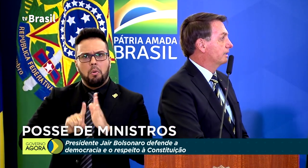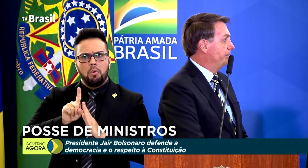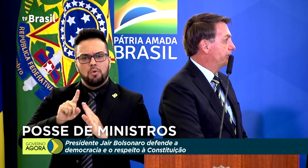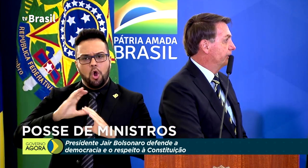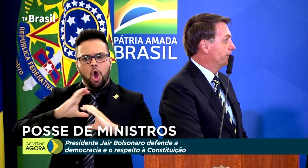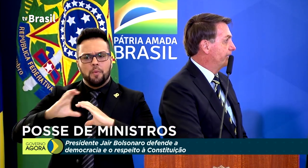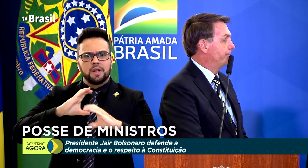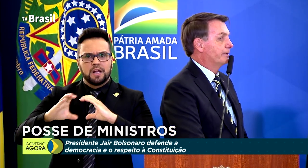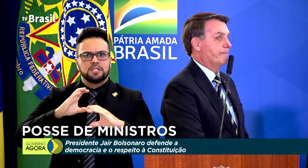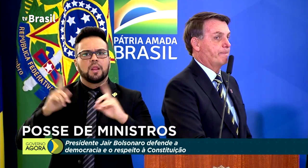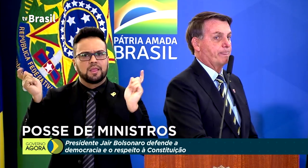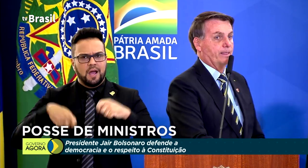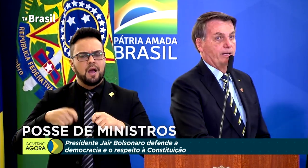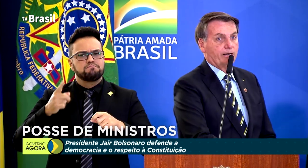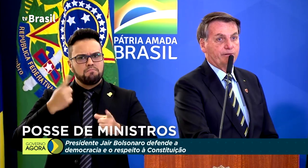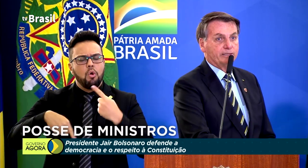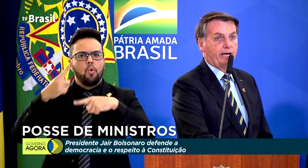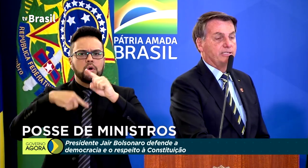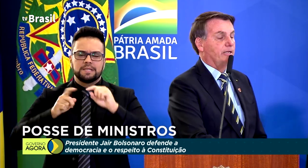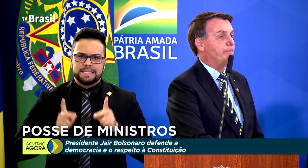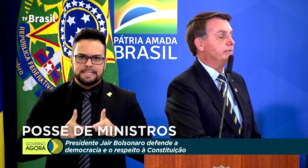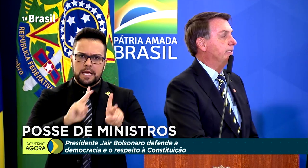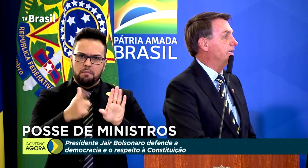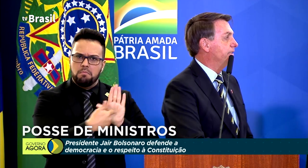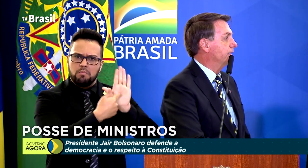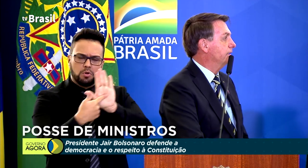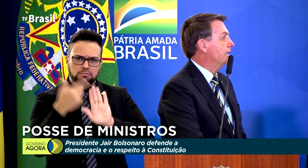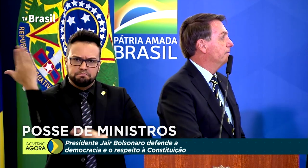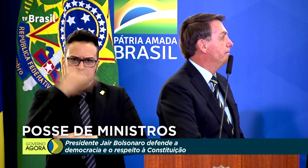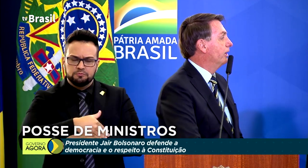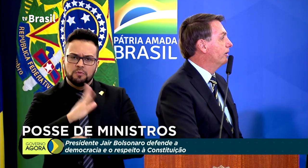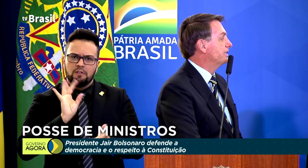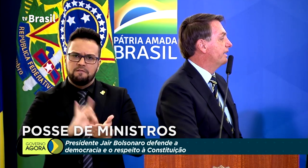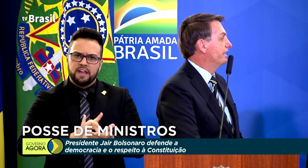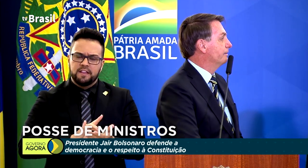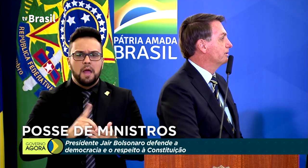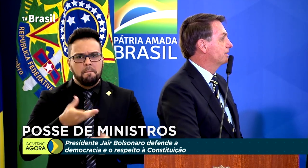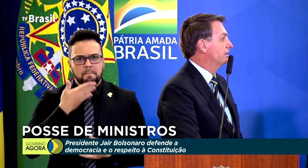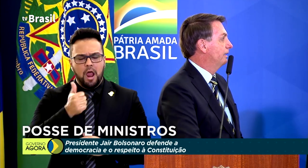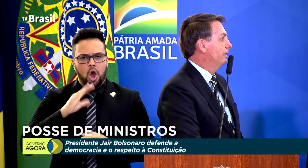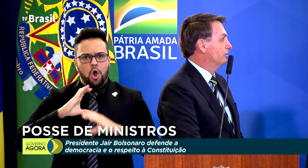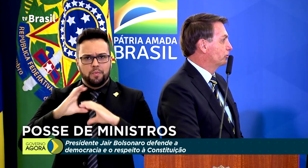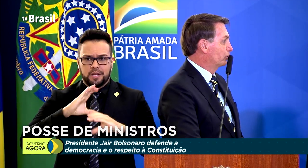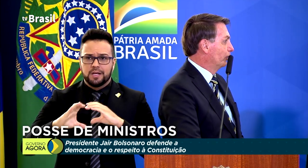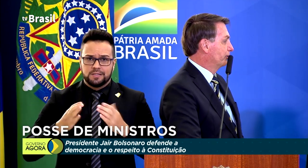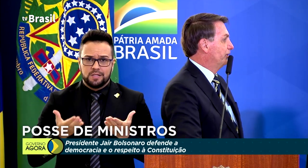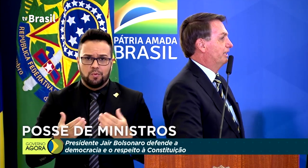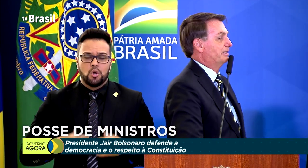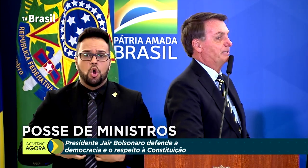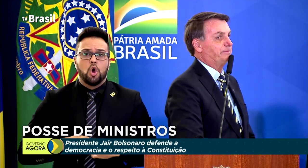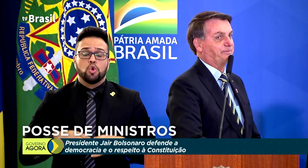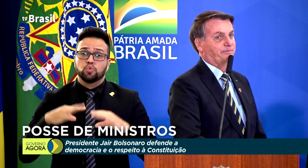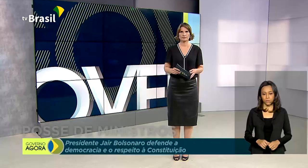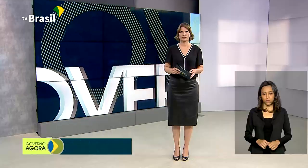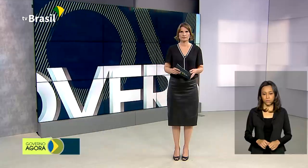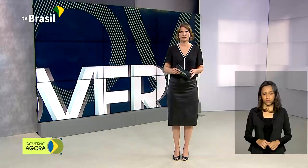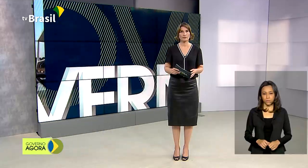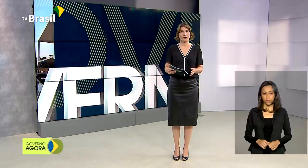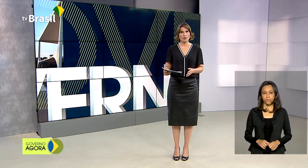transmitindo sempre a verdade na ponta da linha, melhor estaremos todos nós.